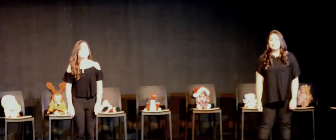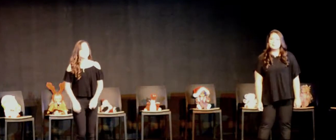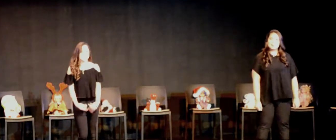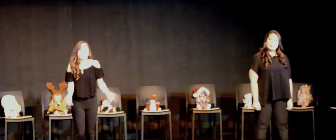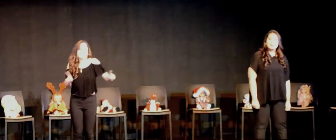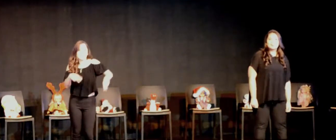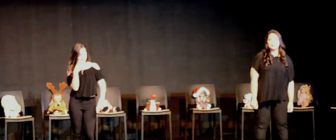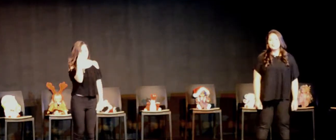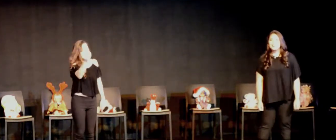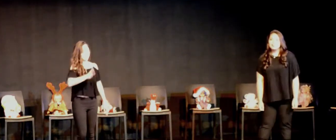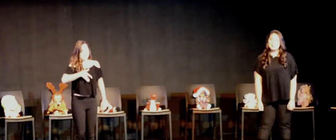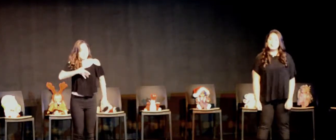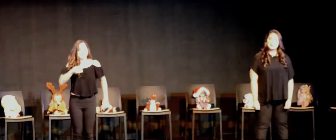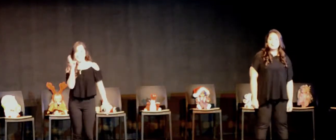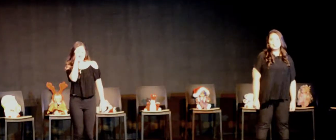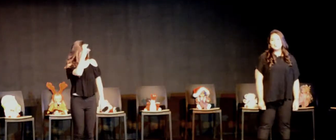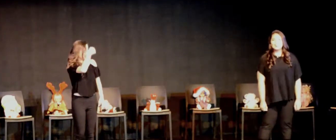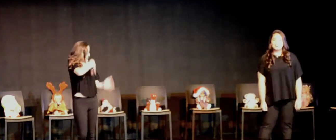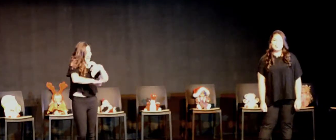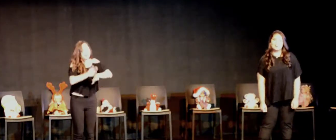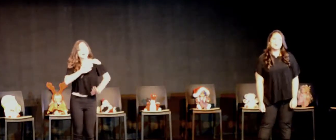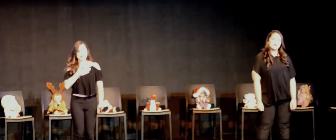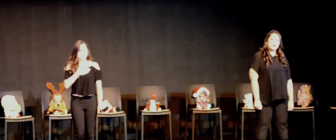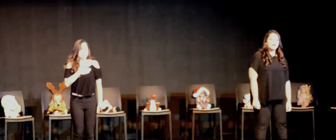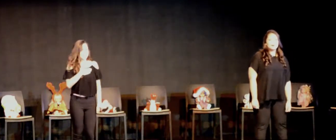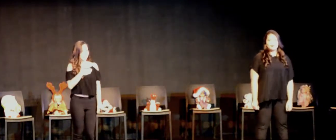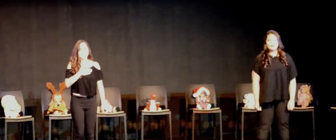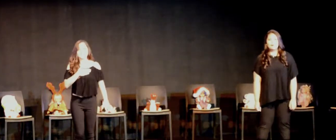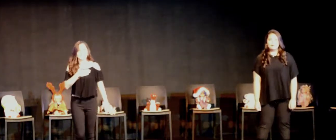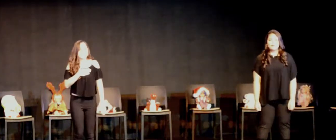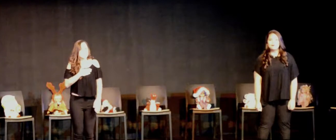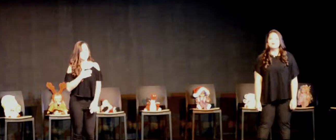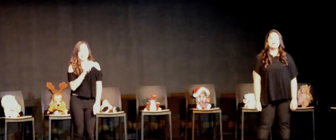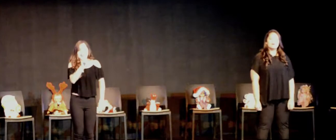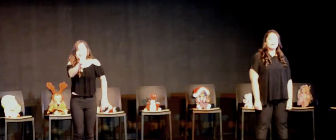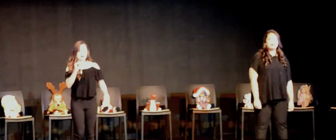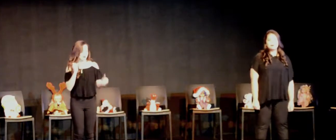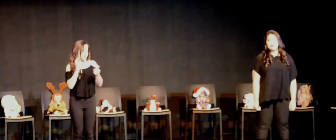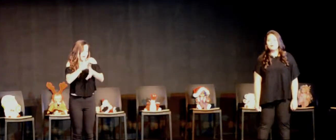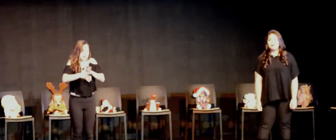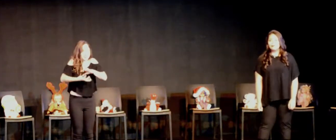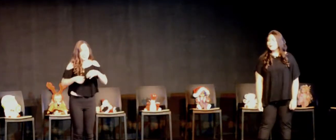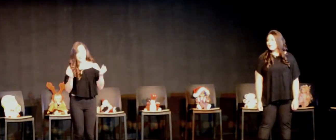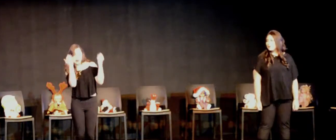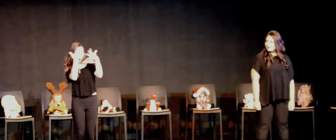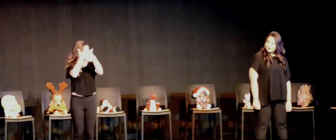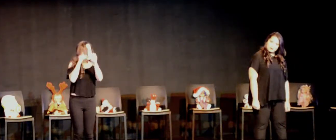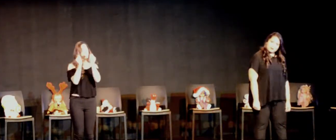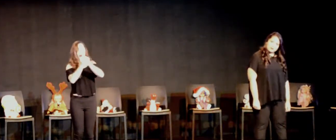Cuando te vi sentí algo raro por dentro Una mezcla de miedo con